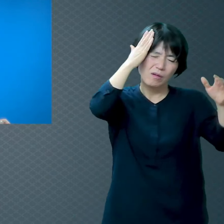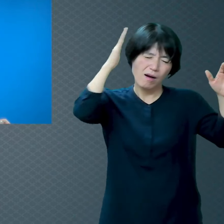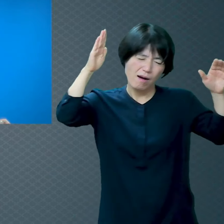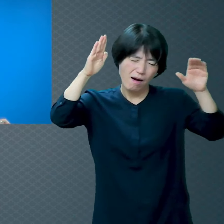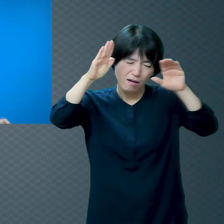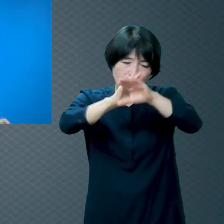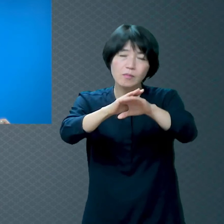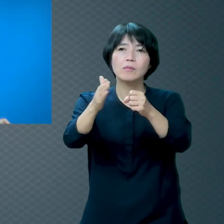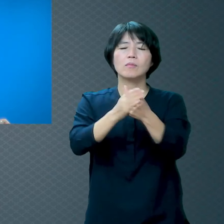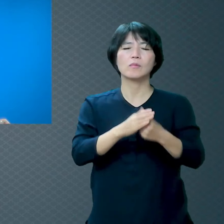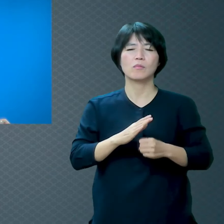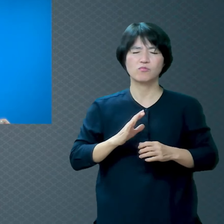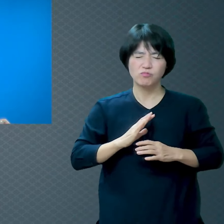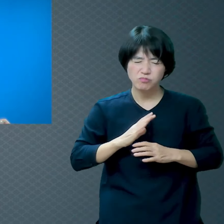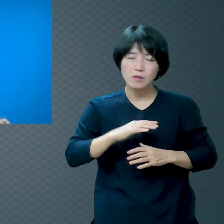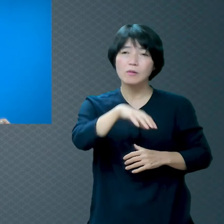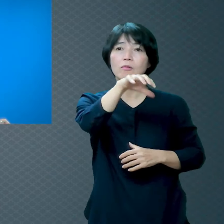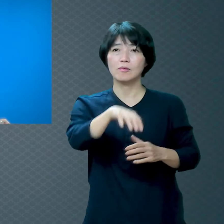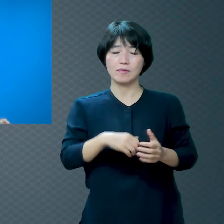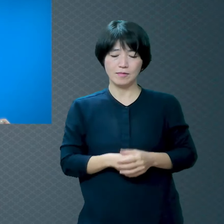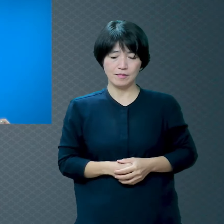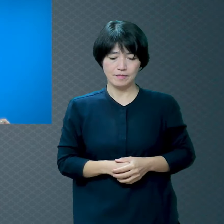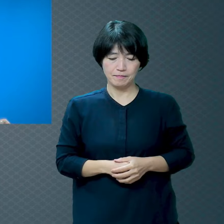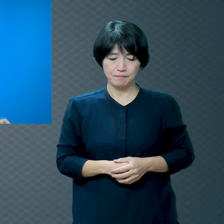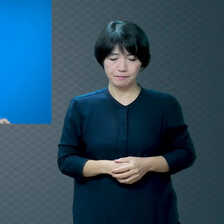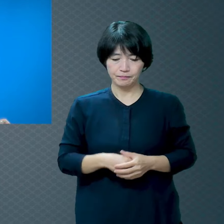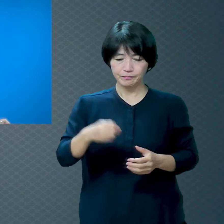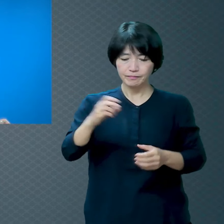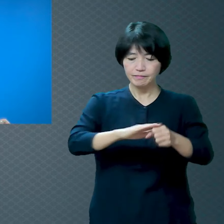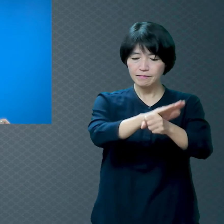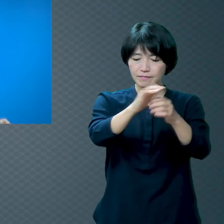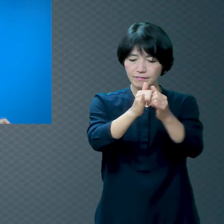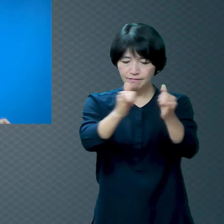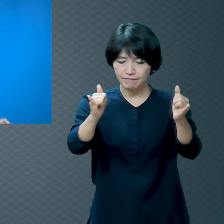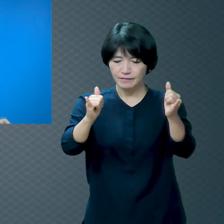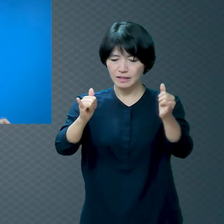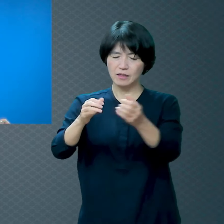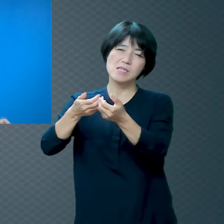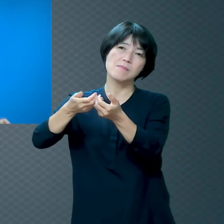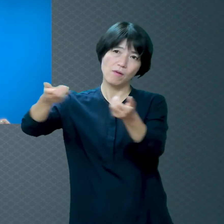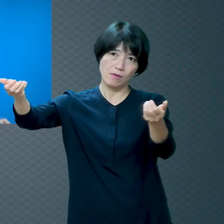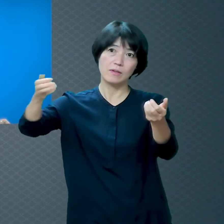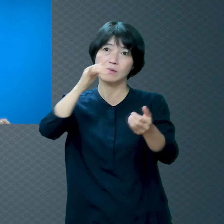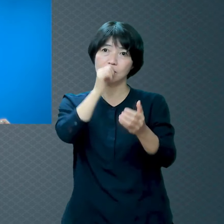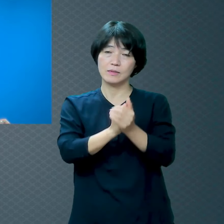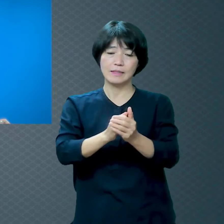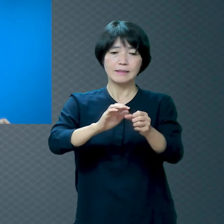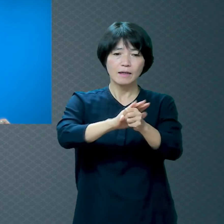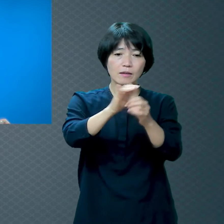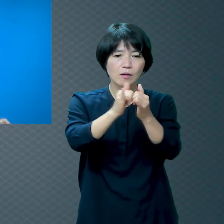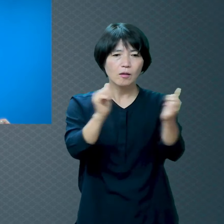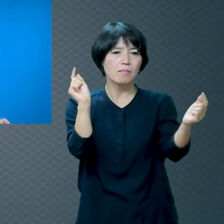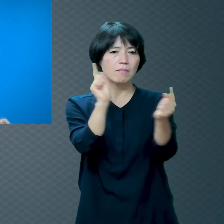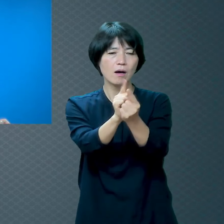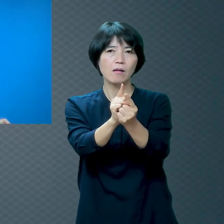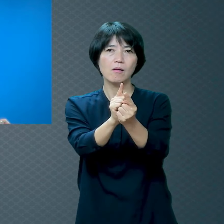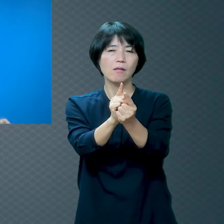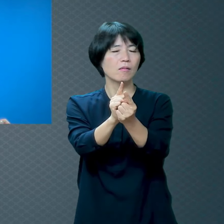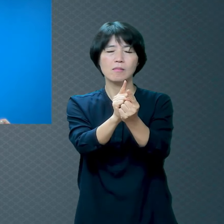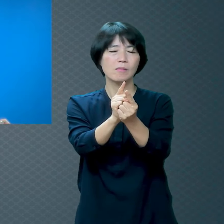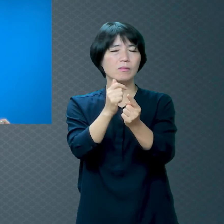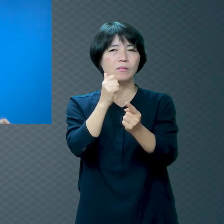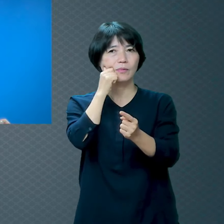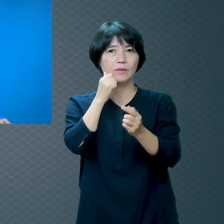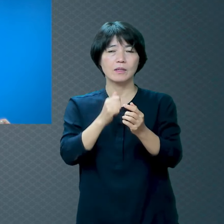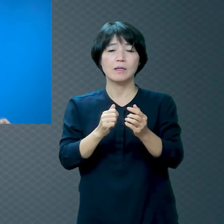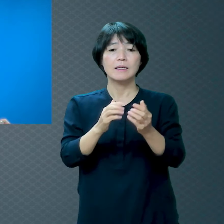어두운 곳 지옥입니다 그리고 사랑하는 자들과의 영원한 이별 지옥은